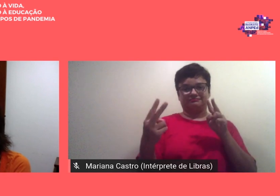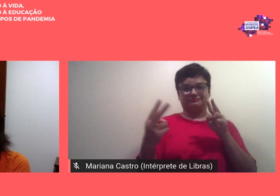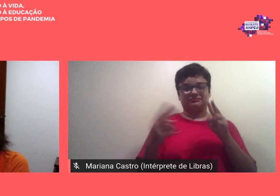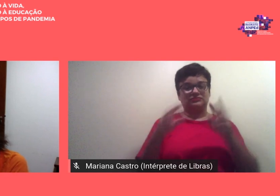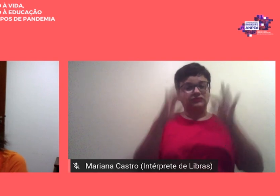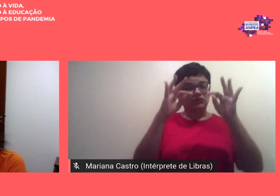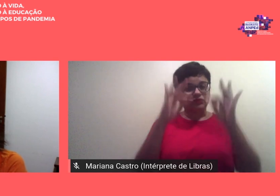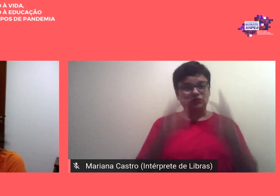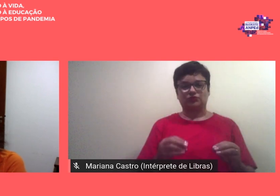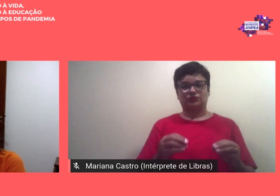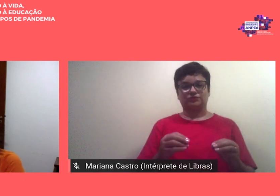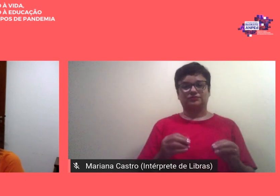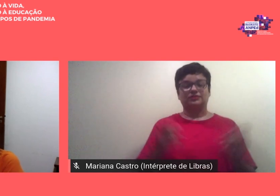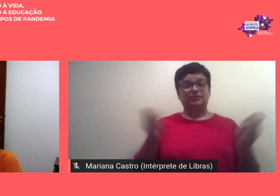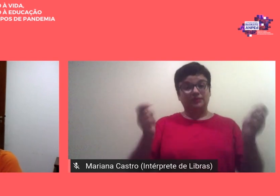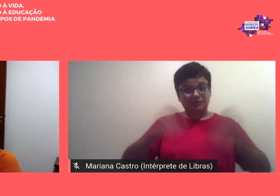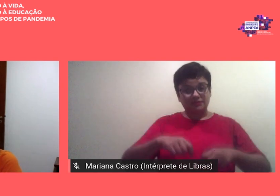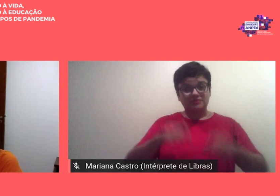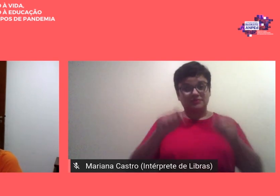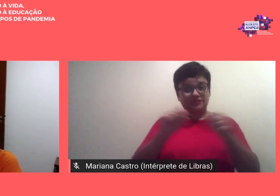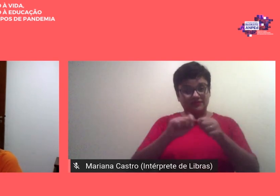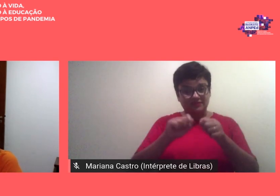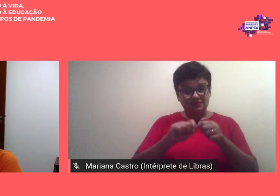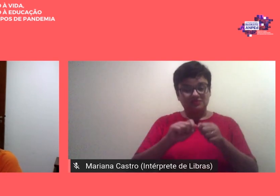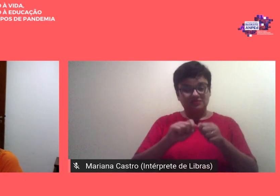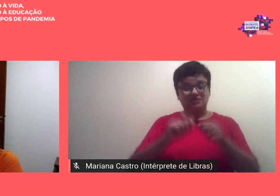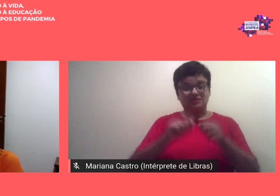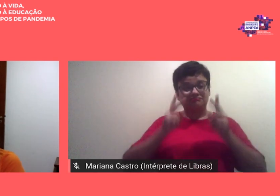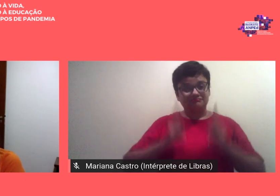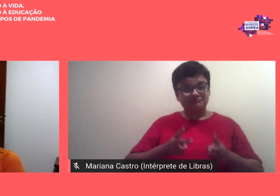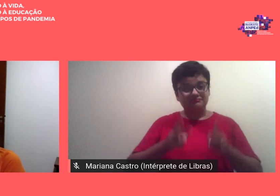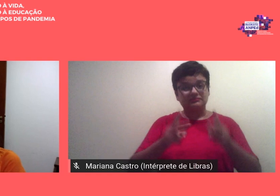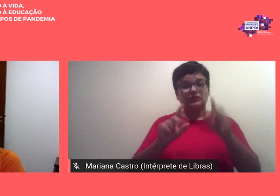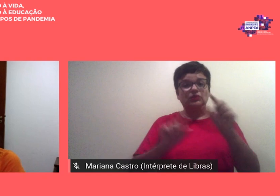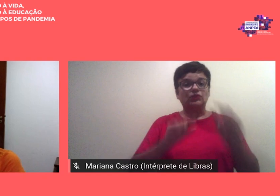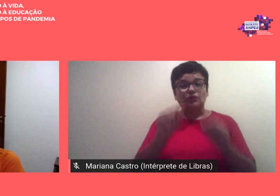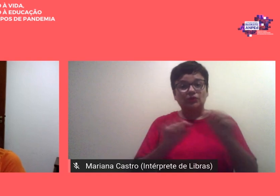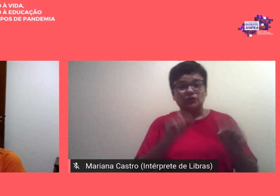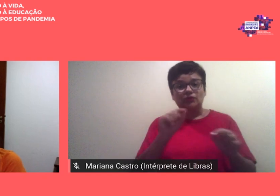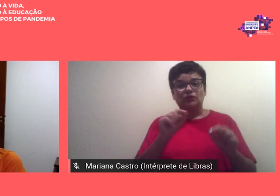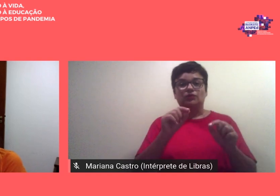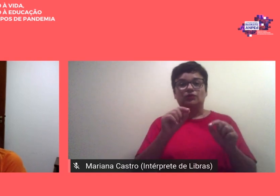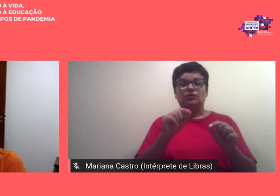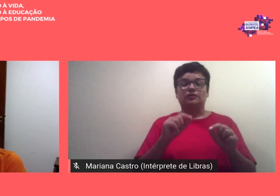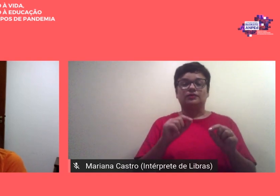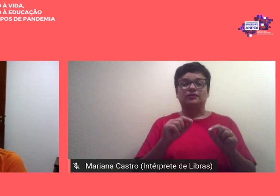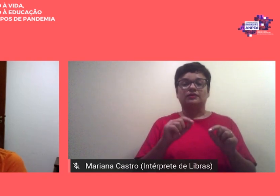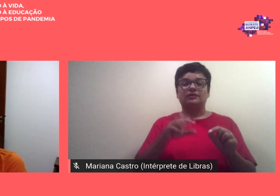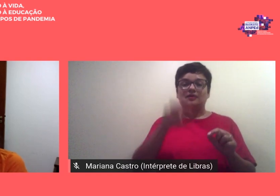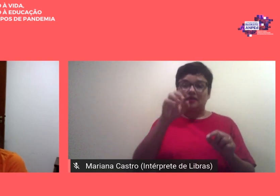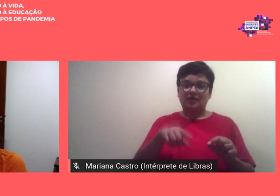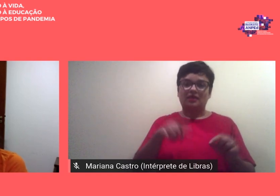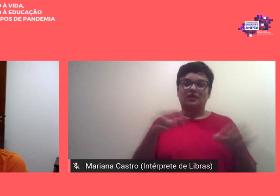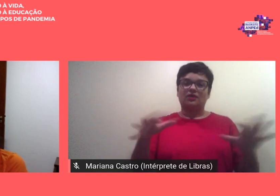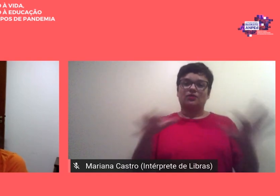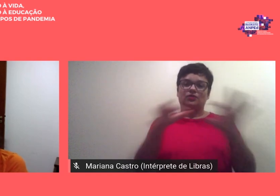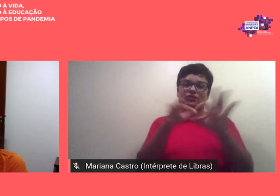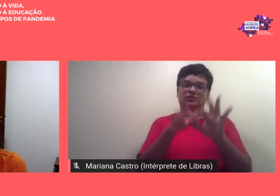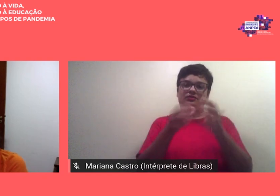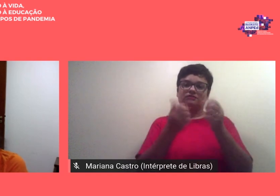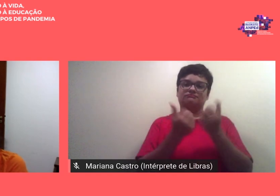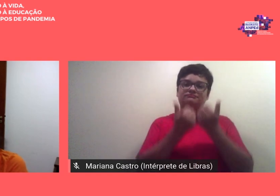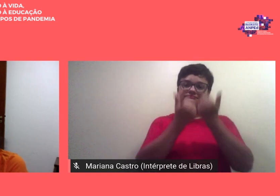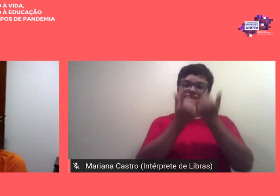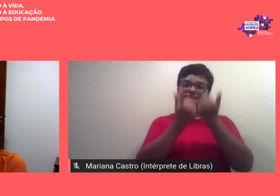possível fazer isso e manter aquilo que nos caracteriza que é a nossa união solidária